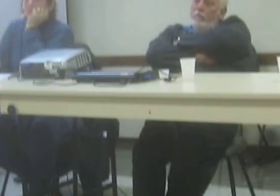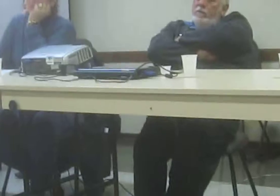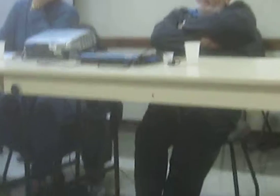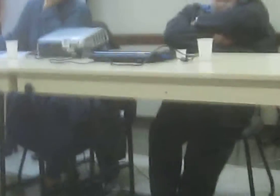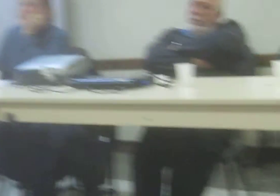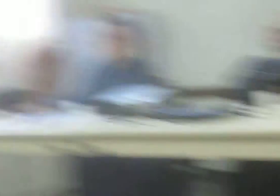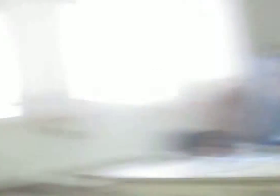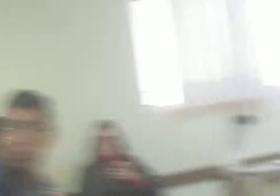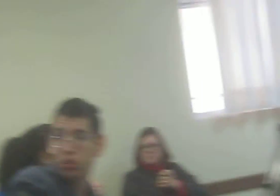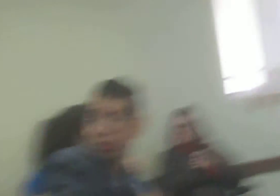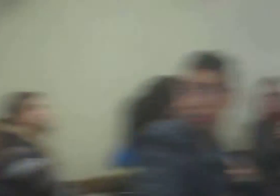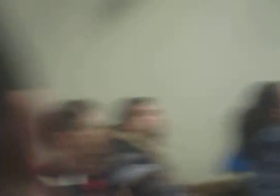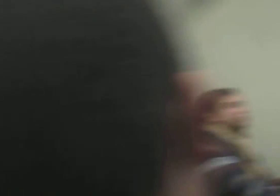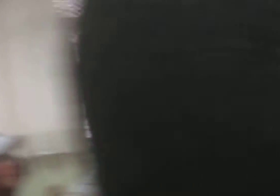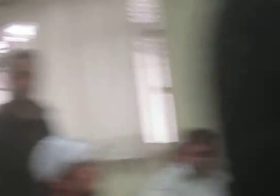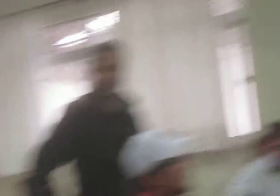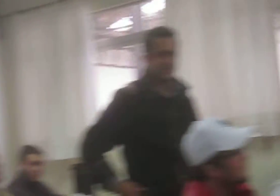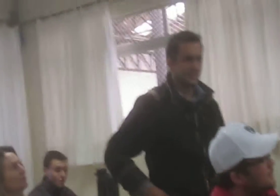O senhor vê a atenção, mas estava sendo esclarecido.